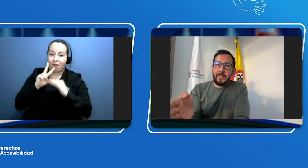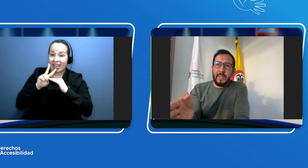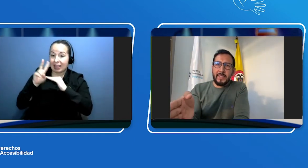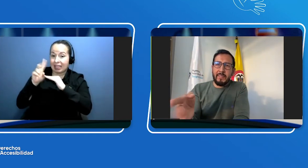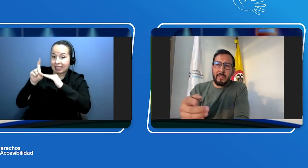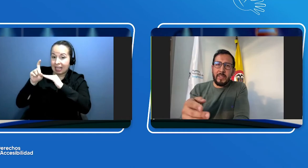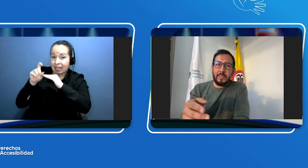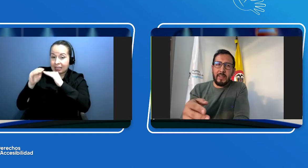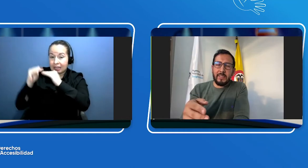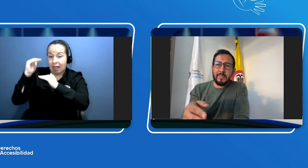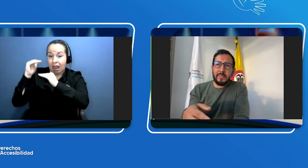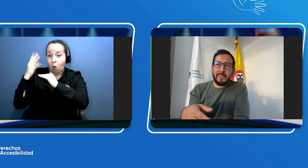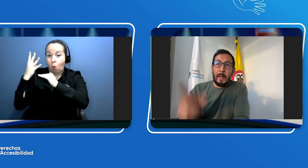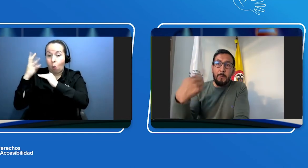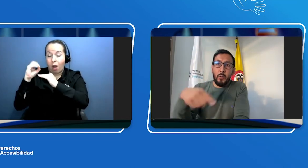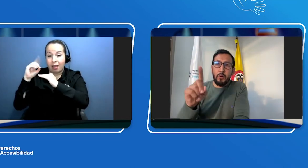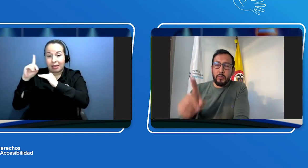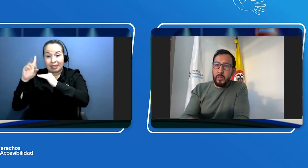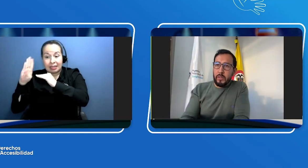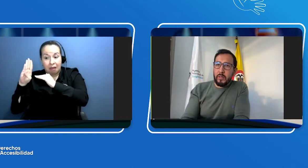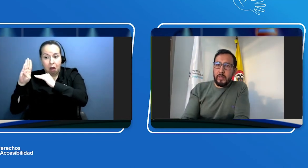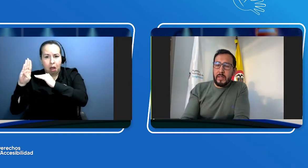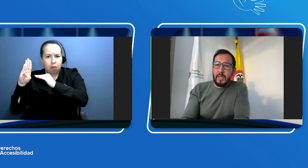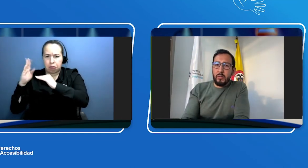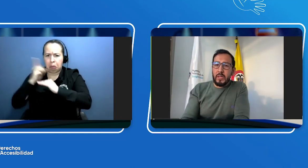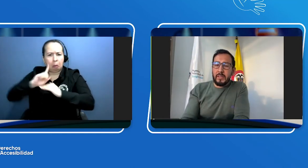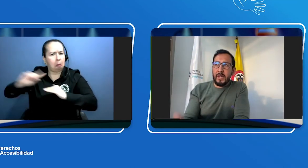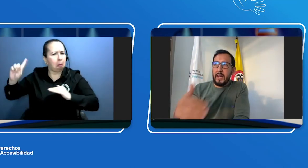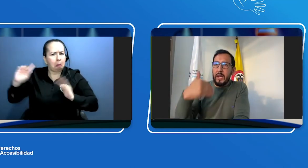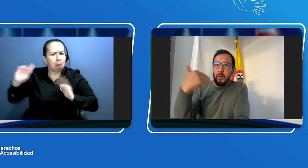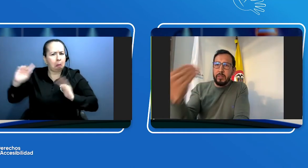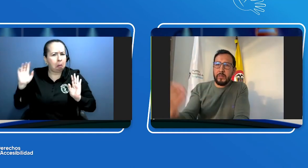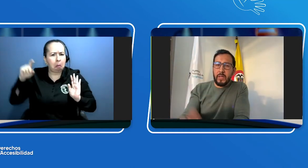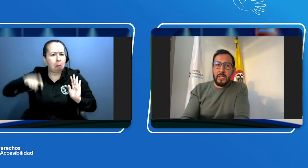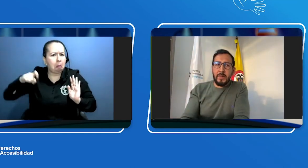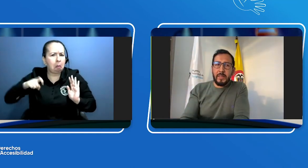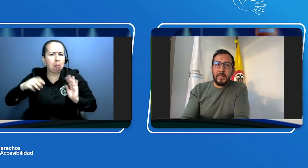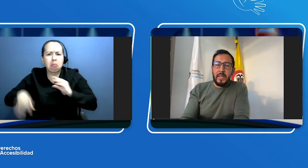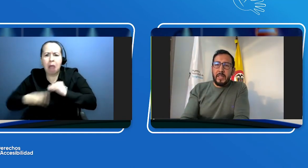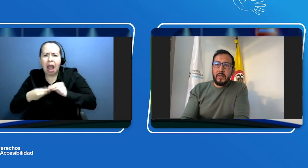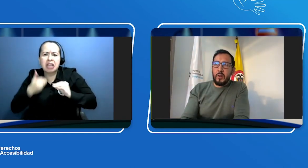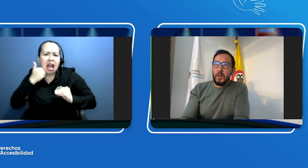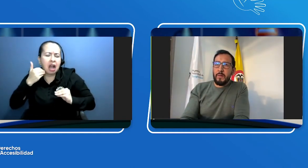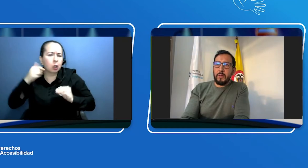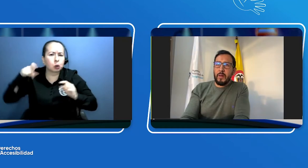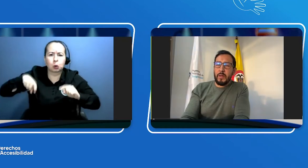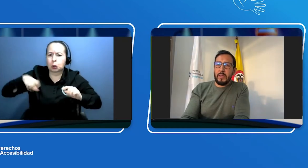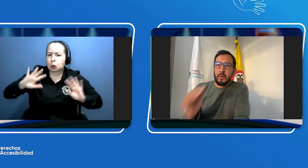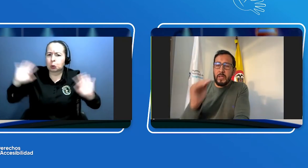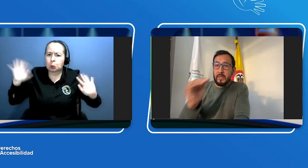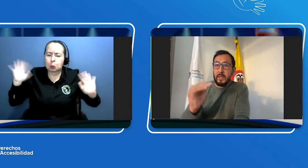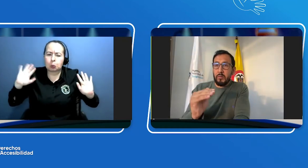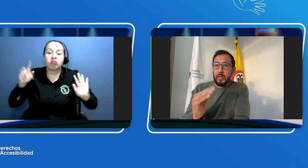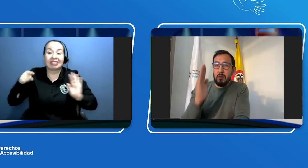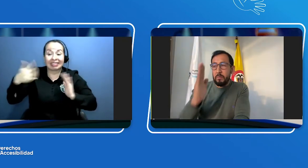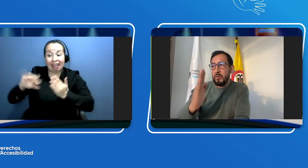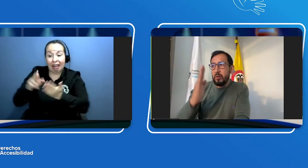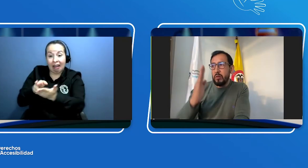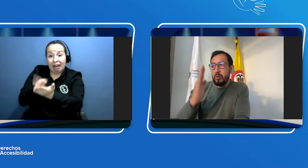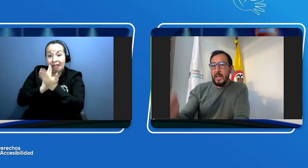decibeles, tampoco tendré que utilizar algo adicional y demás, sino efectivamente con ese resultado podré irme al